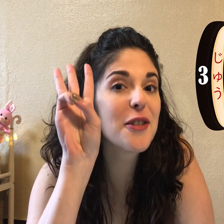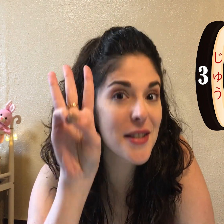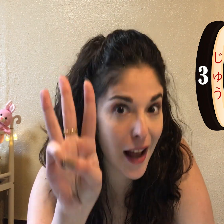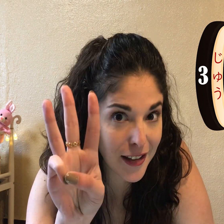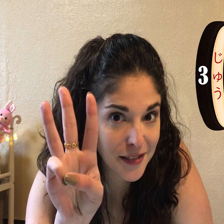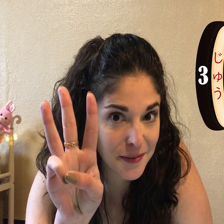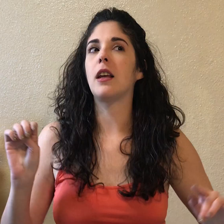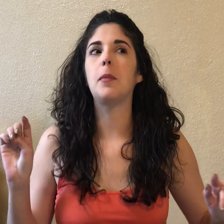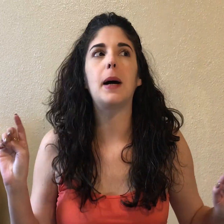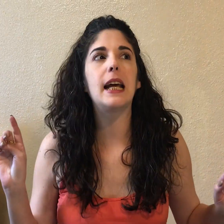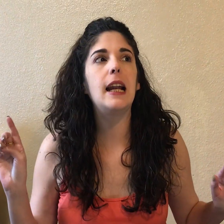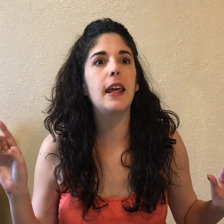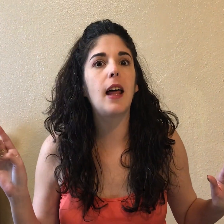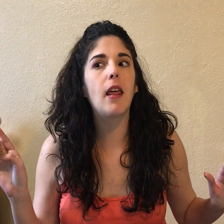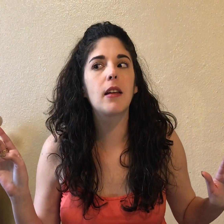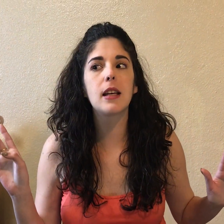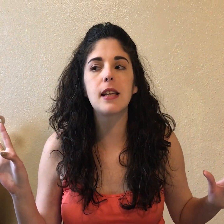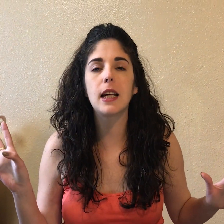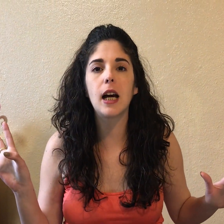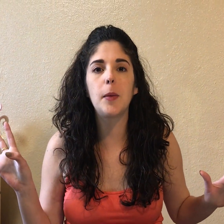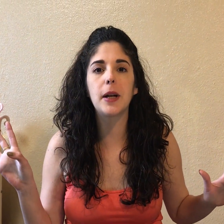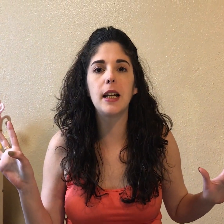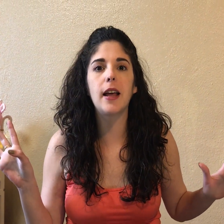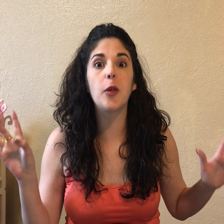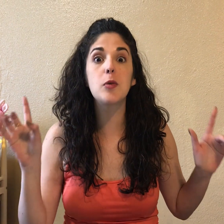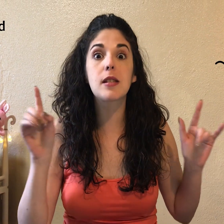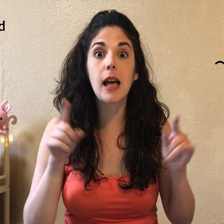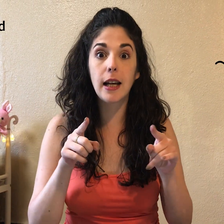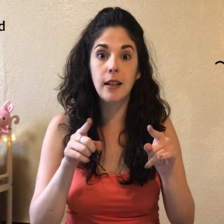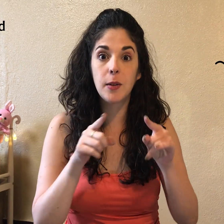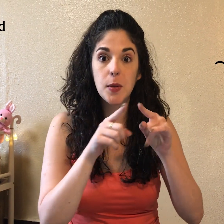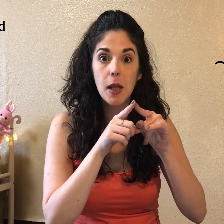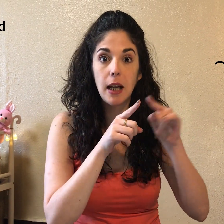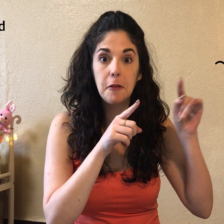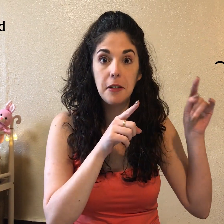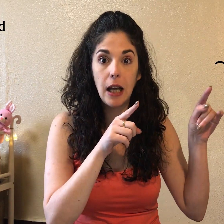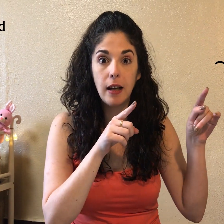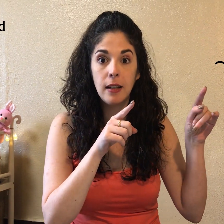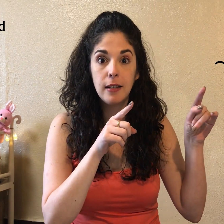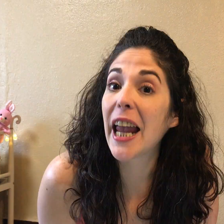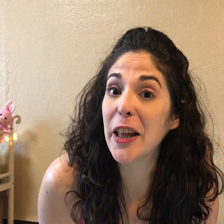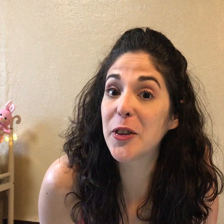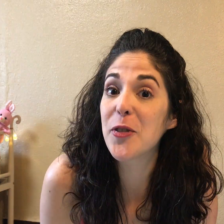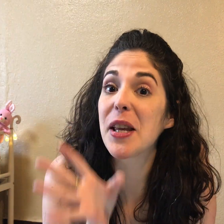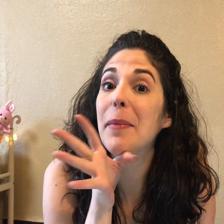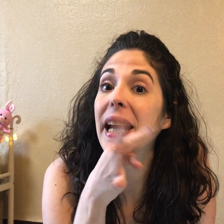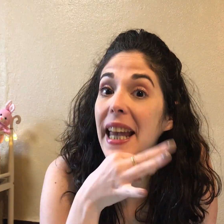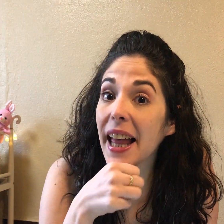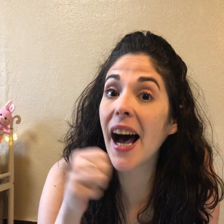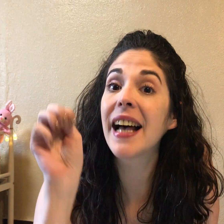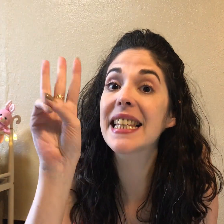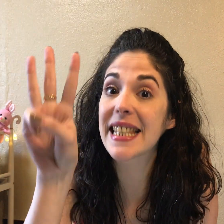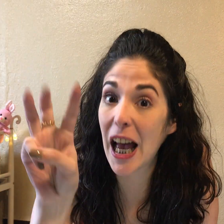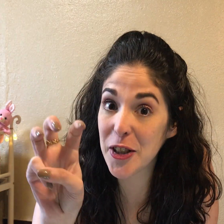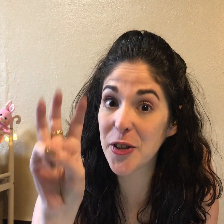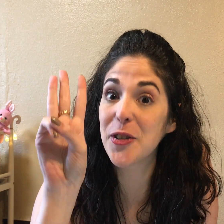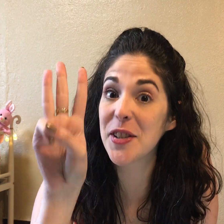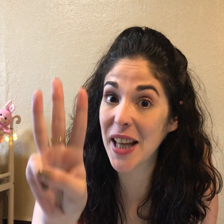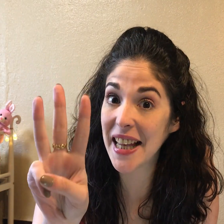san. Y para la edad. ¿Qué es agregado para la edad? Un sai. Un sai al final. Entonces me queda... Sanju san